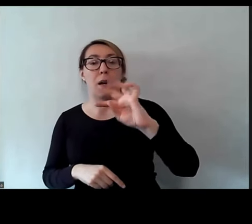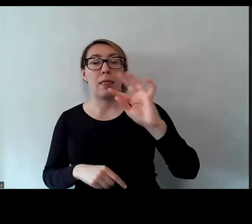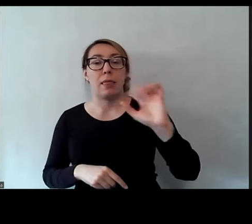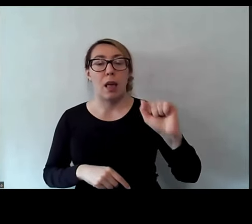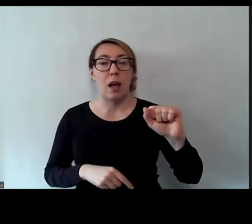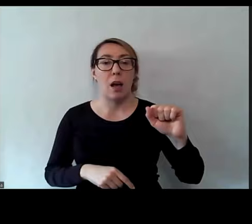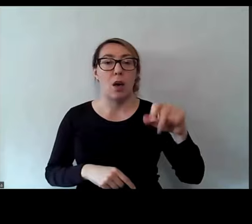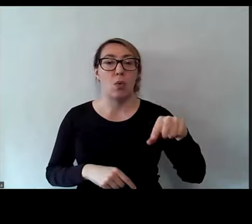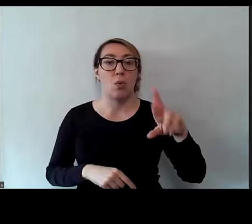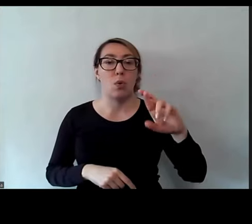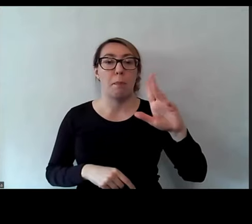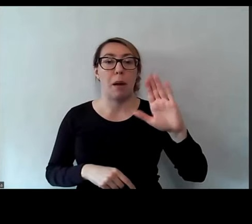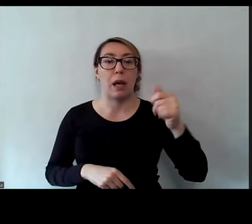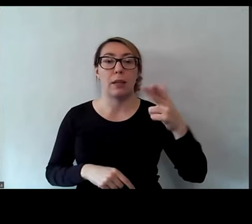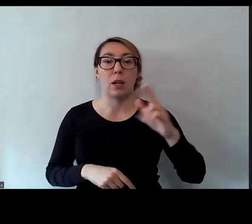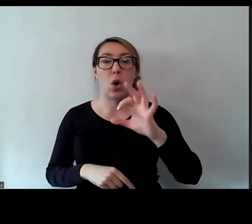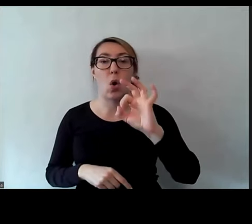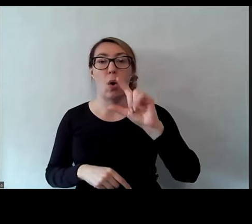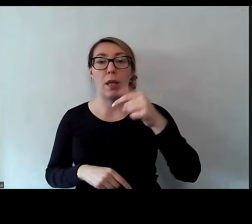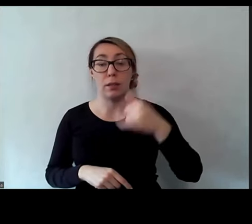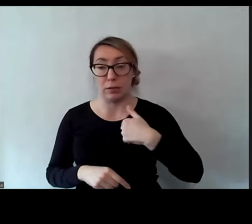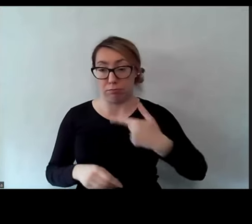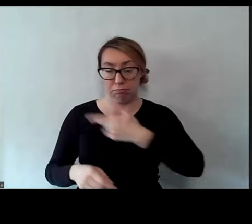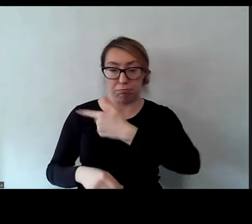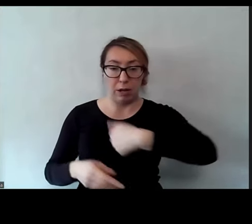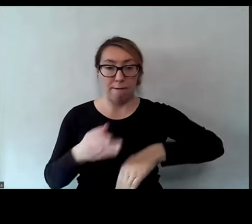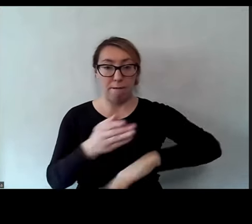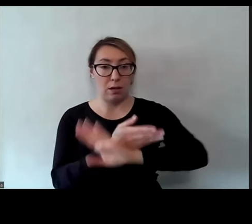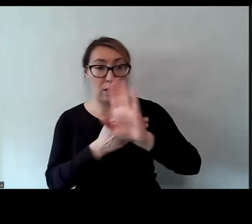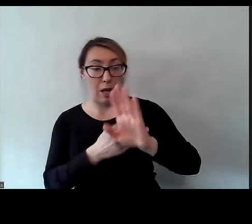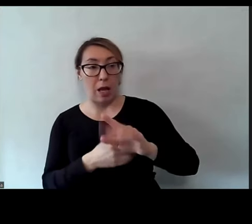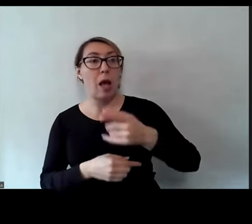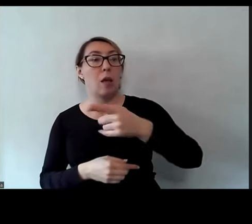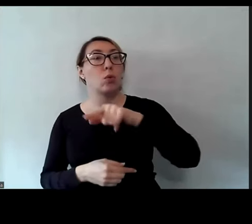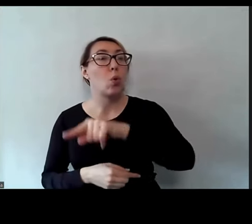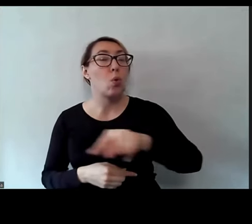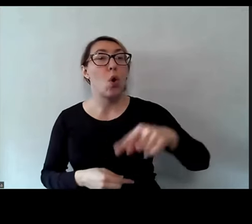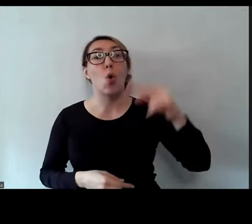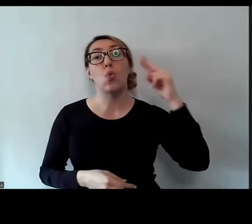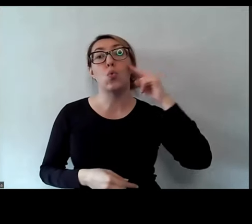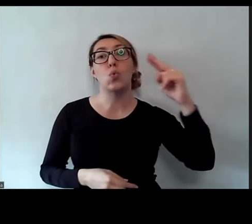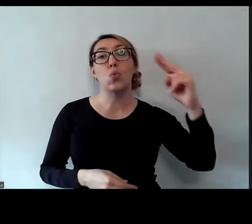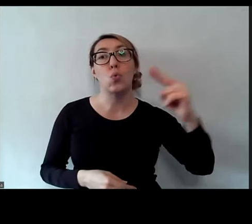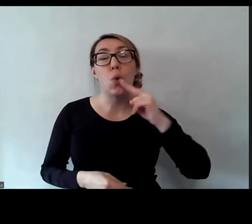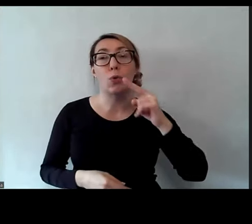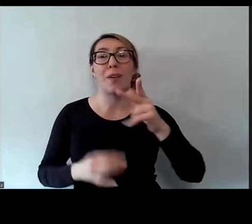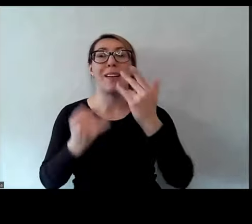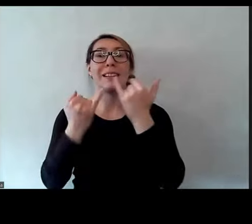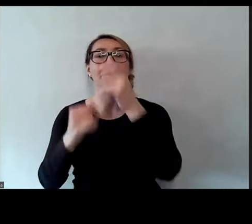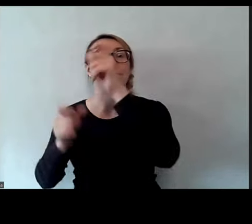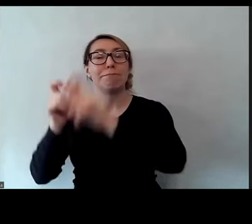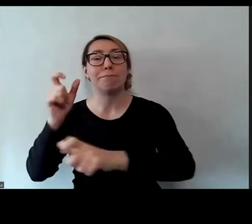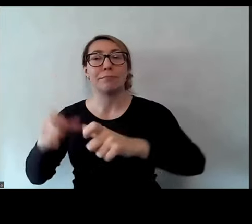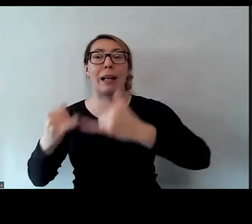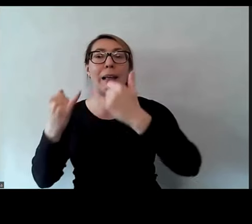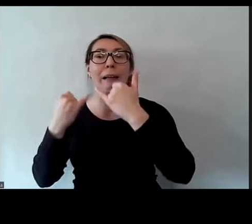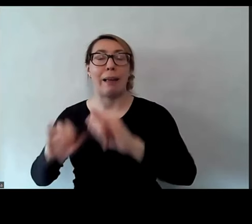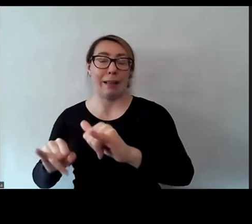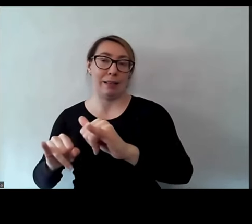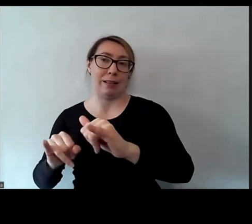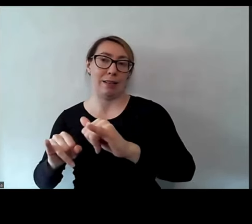-Kolejnik, żeśmy wystąpili i powiedzieli głusi to są osoby odmienne kulturowo. Nie mówimy